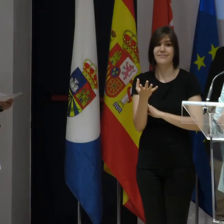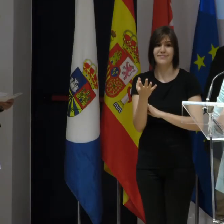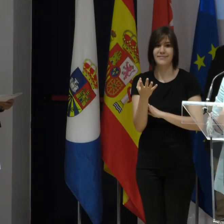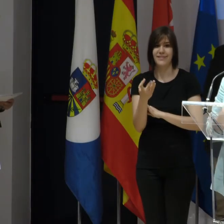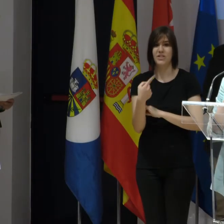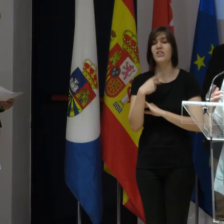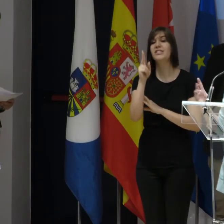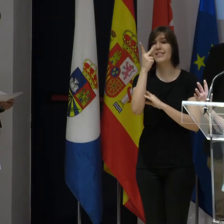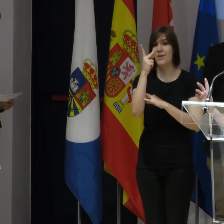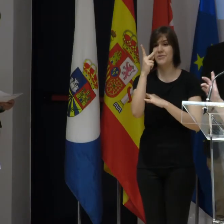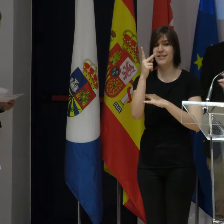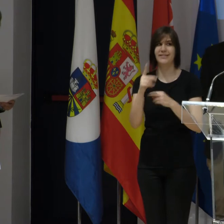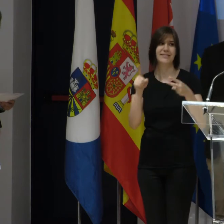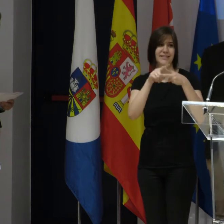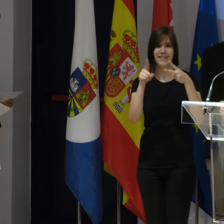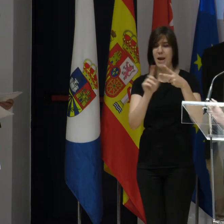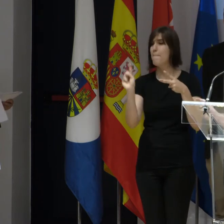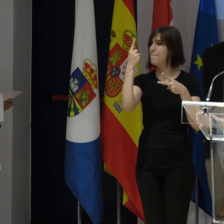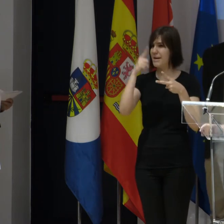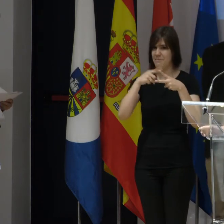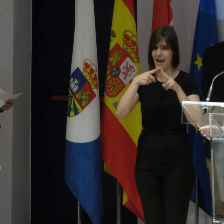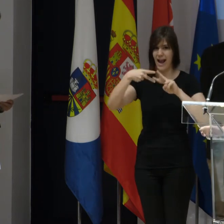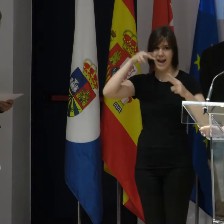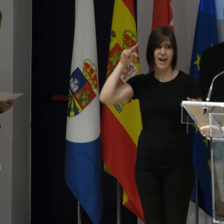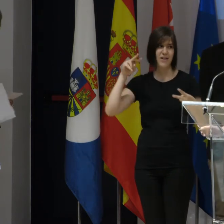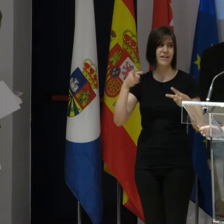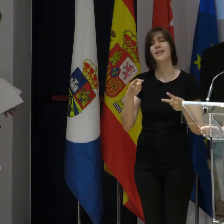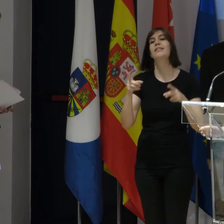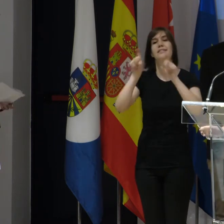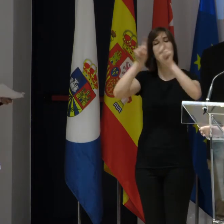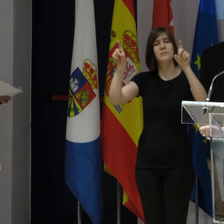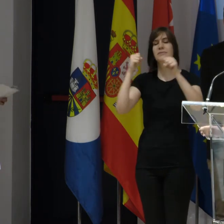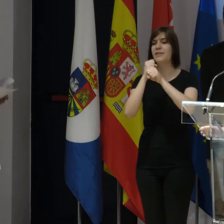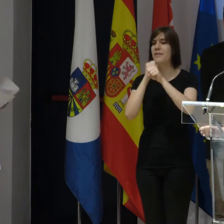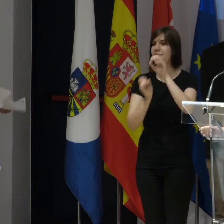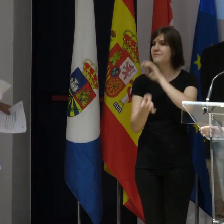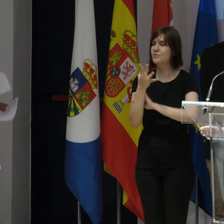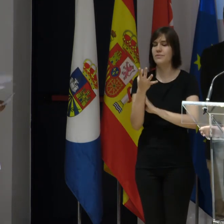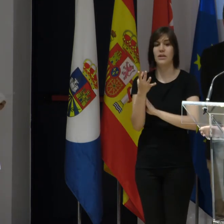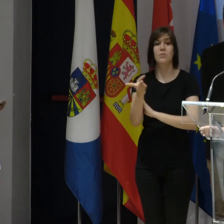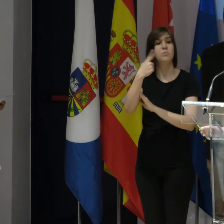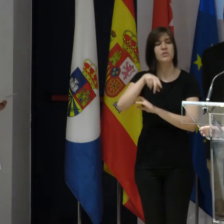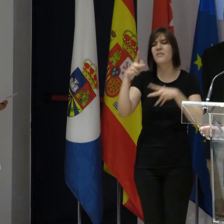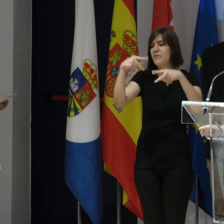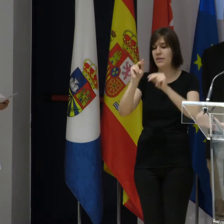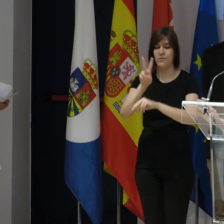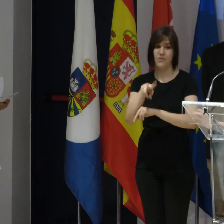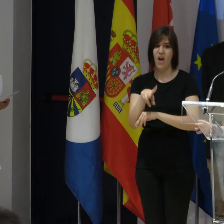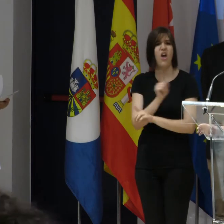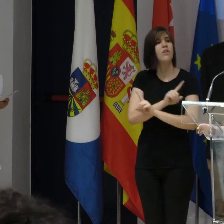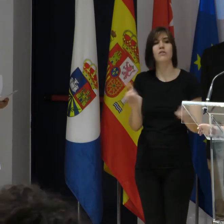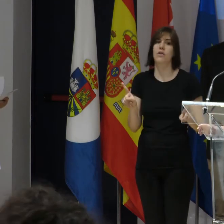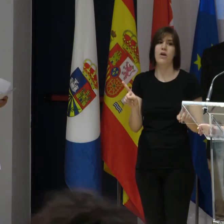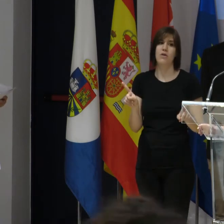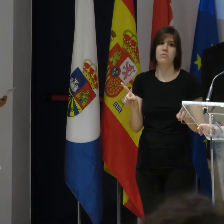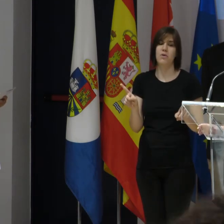generación, ¿vale? Él es la primera generación y fue un gran emprendedor. Y que emprendedor no tenéis que dejar de serlo. No solo porque